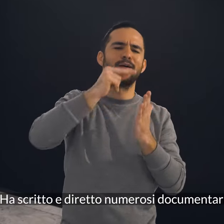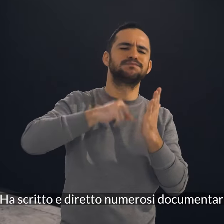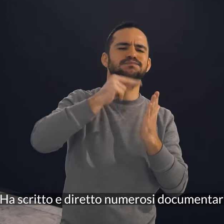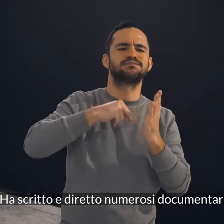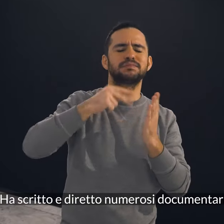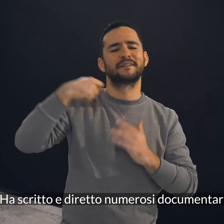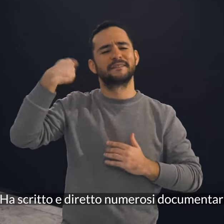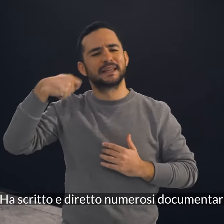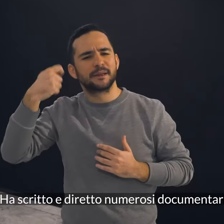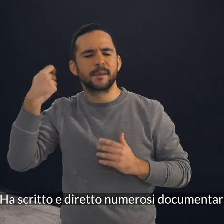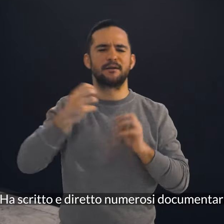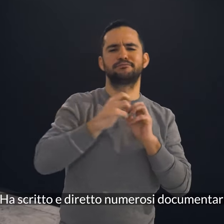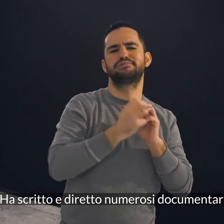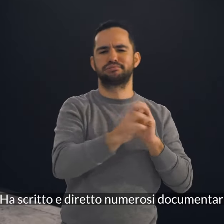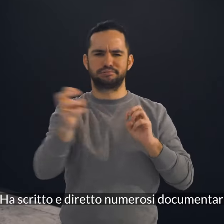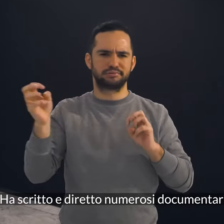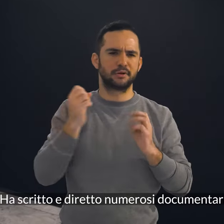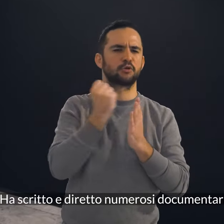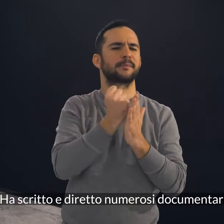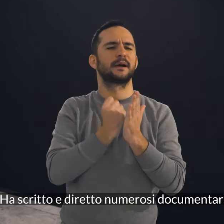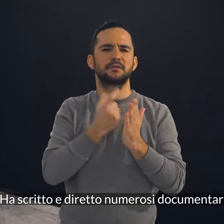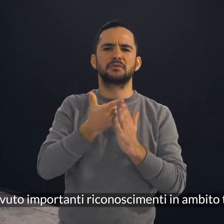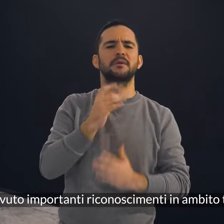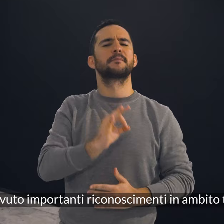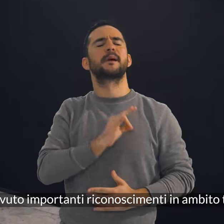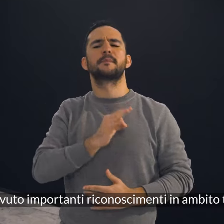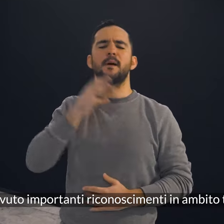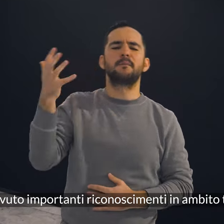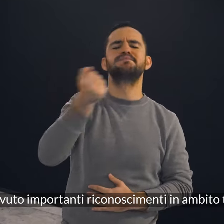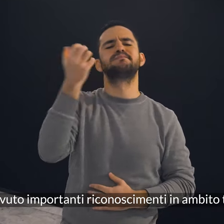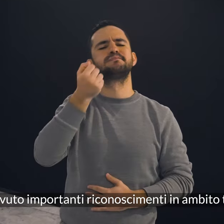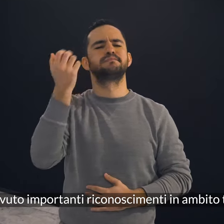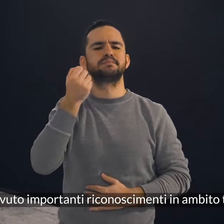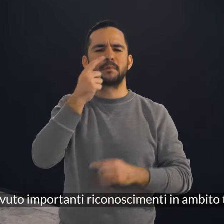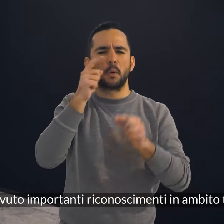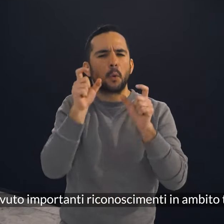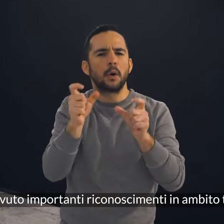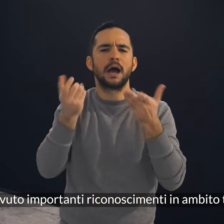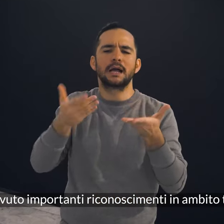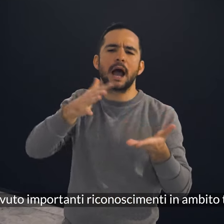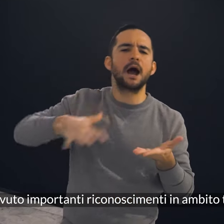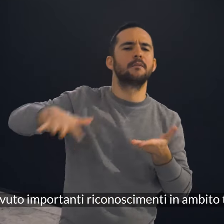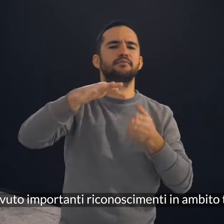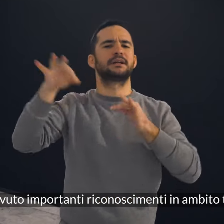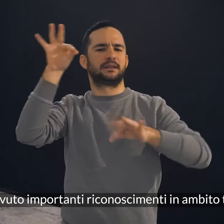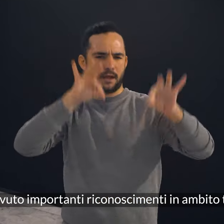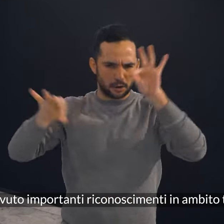scritto e diretto numerosi documentari. Ha ricevuto importanti riconoscimenti in ambito teatrale.